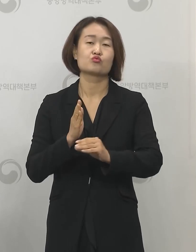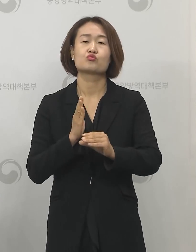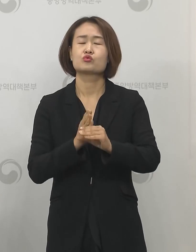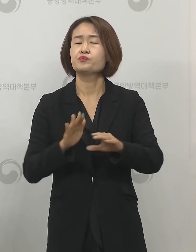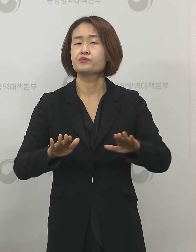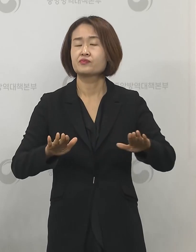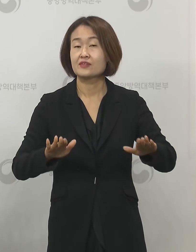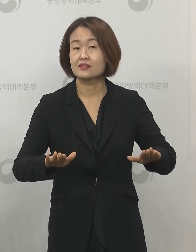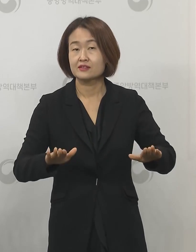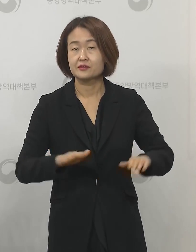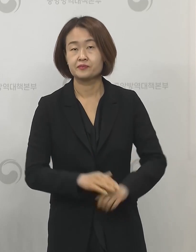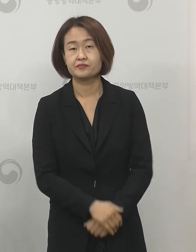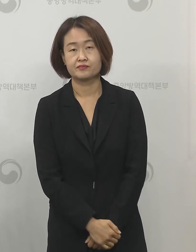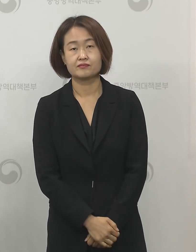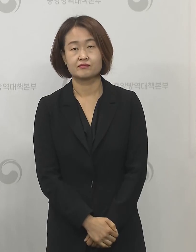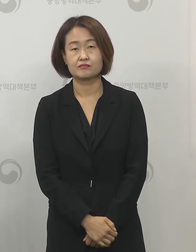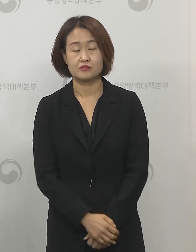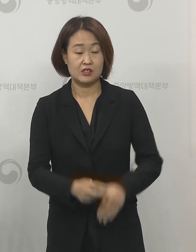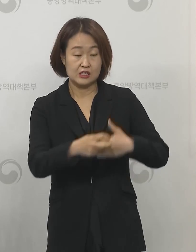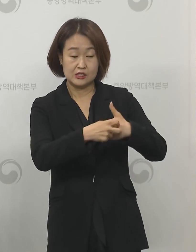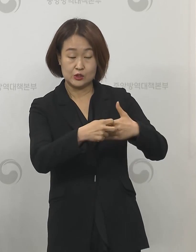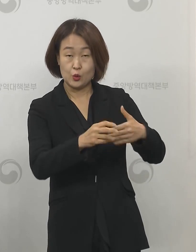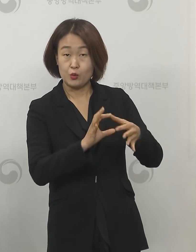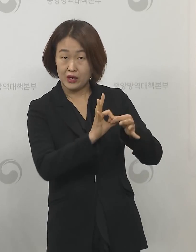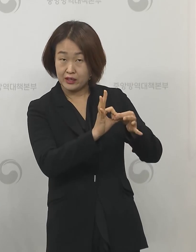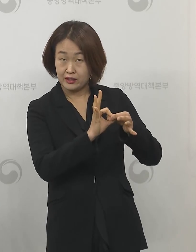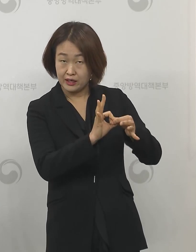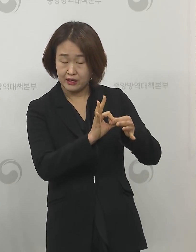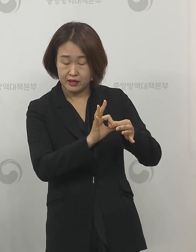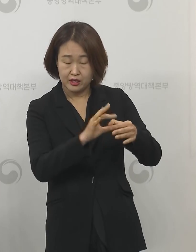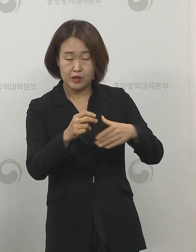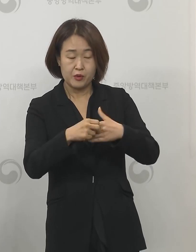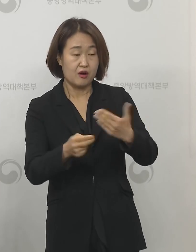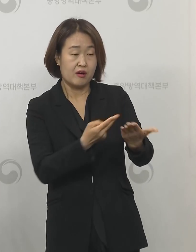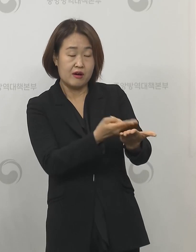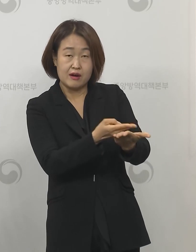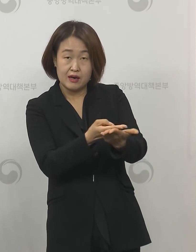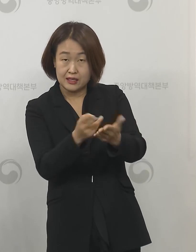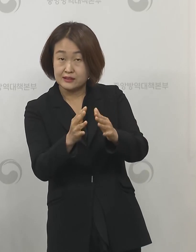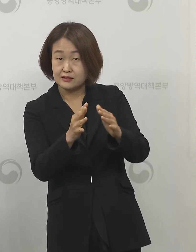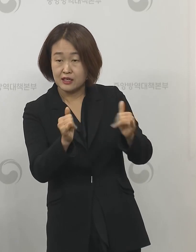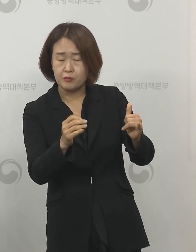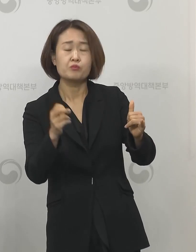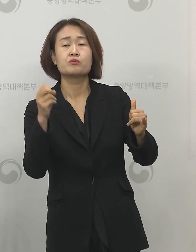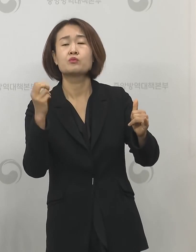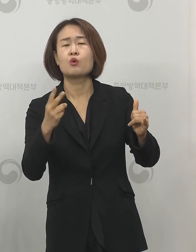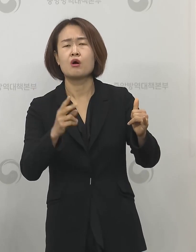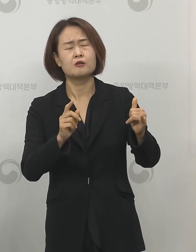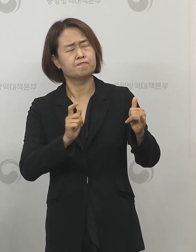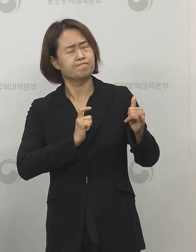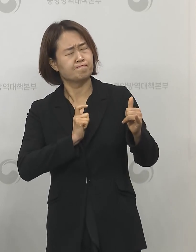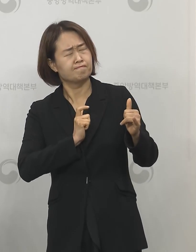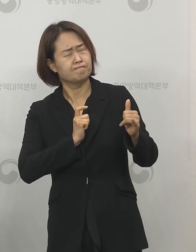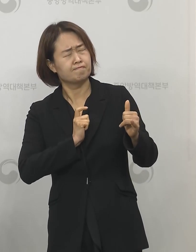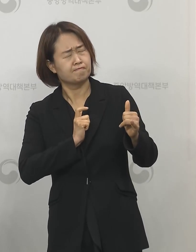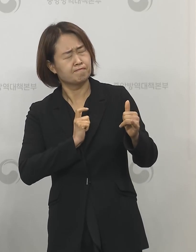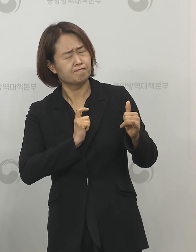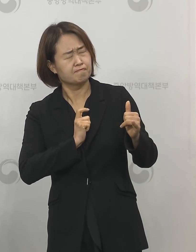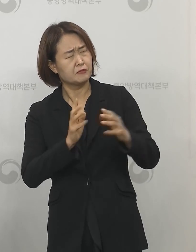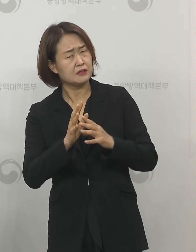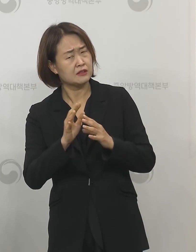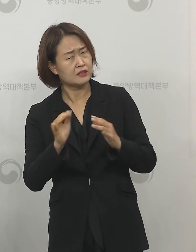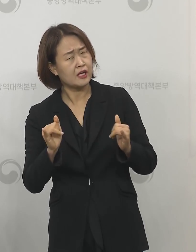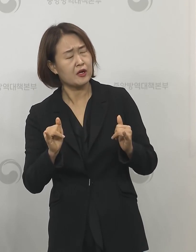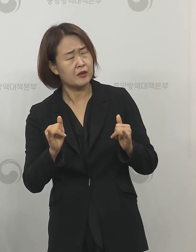의료기관에 입원하는 환자되거나 아니면 의심증상이 있는 경우들은